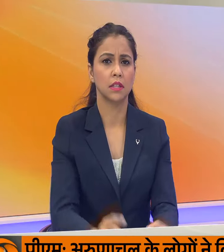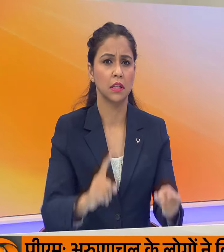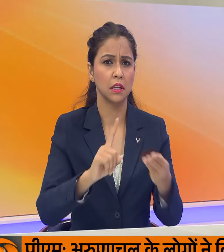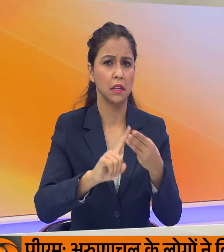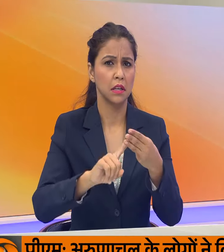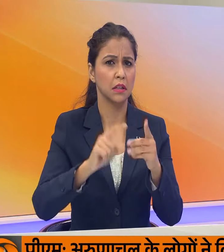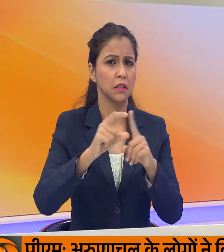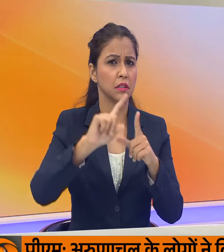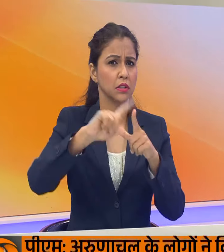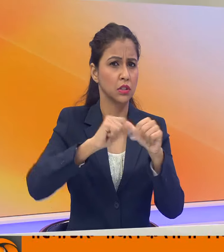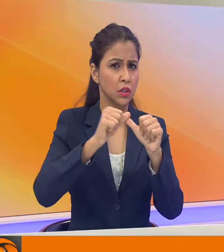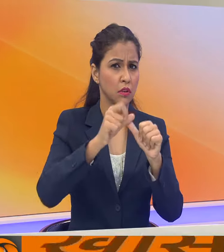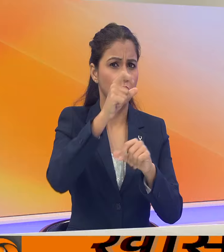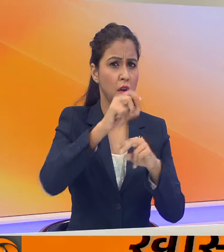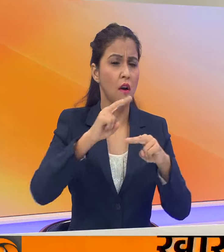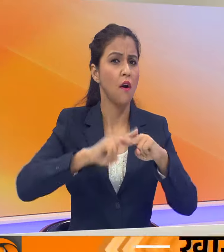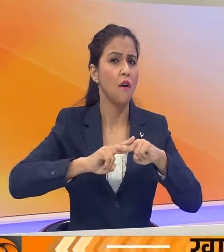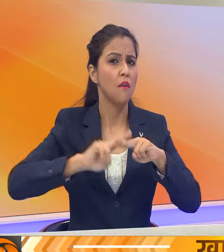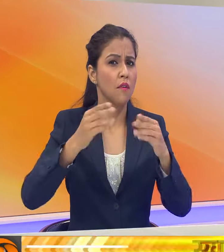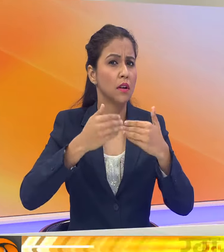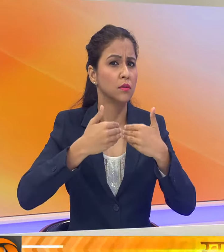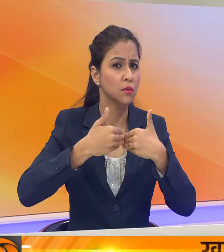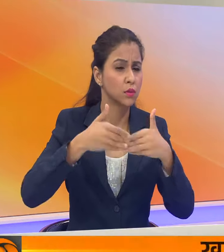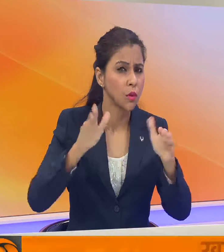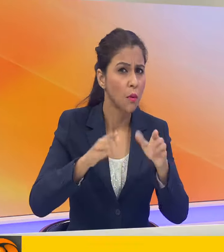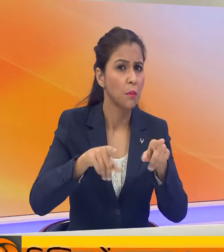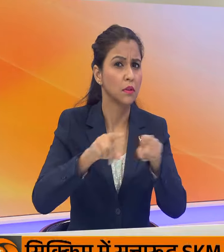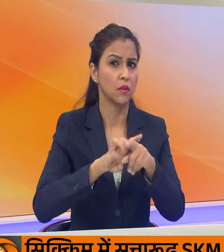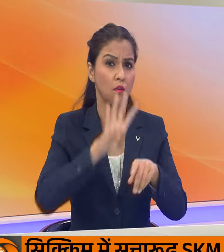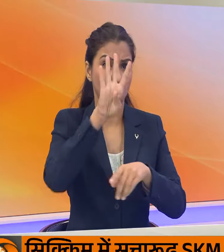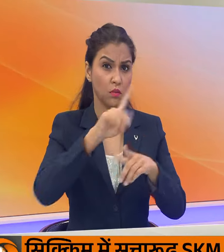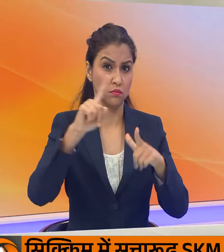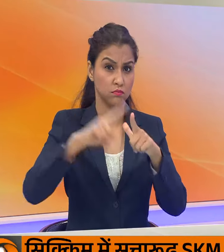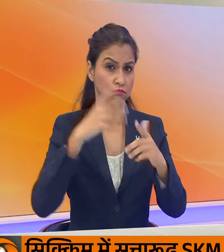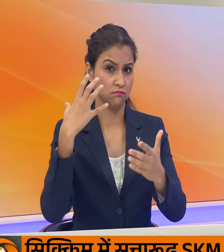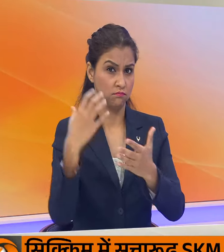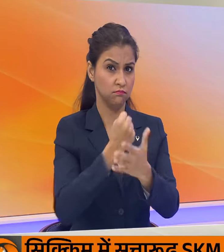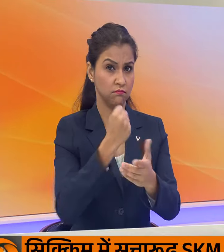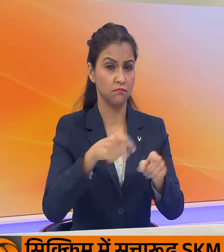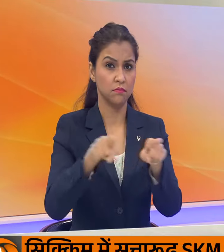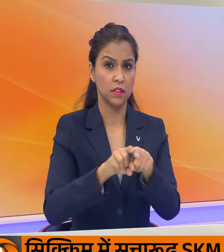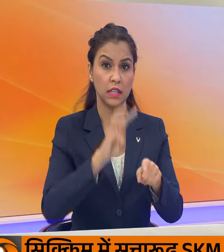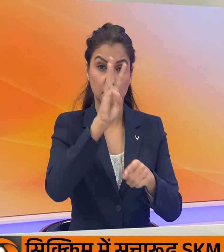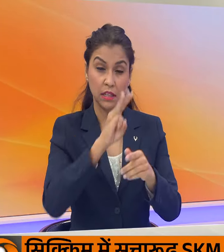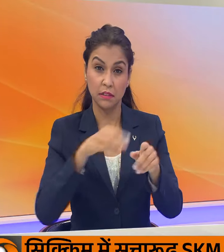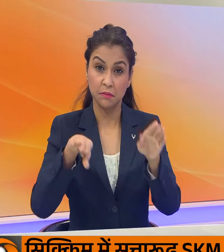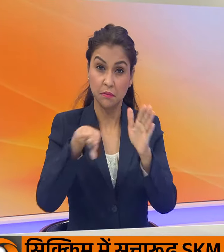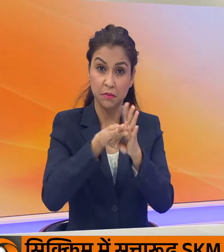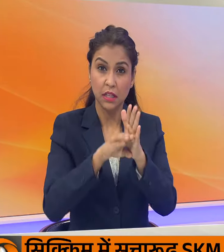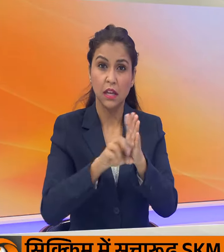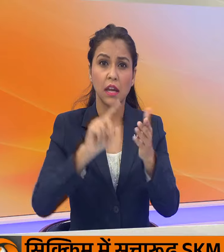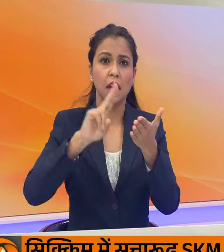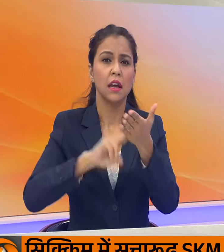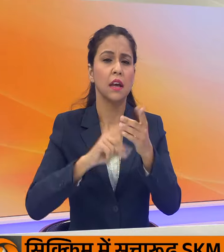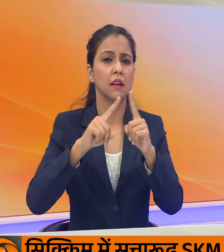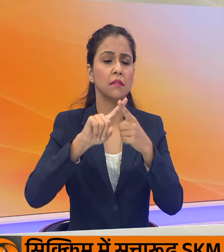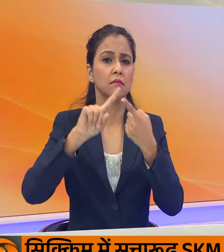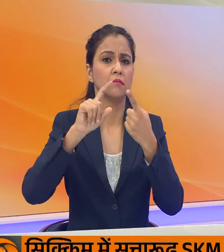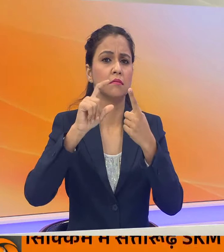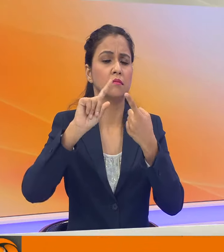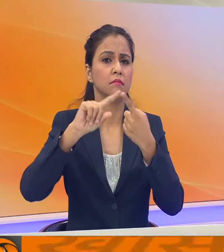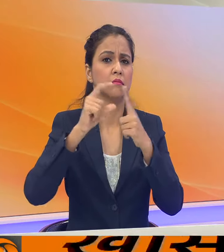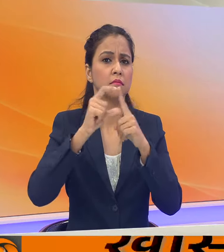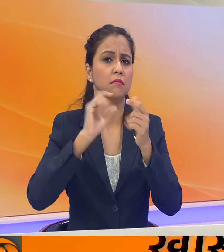अलेक्जेंडर जविरेव ने फ्रेंच ओपन के चौथे दोर में जगा बना ली है तीसरे दोर में माच में जविरेव ने नीदर लैंड के टालन